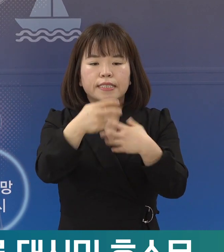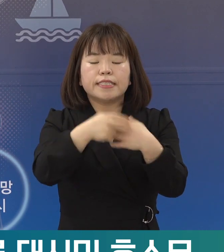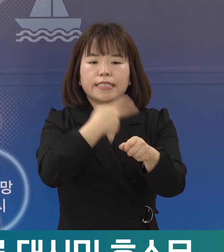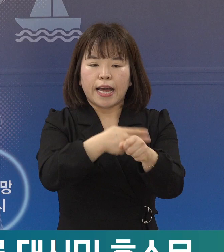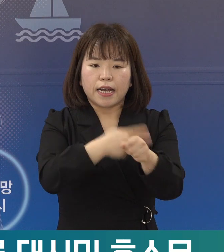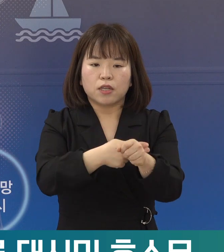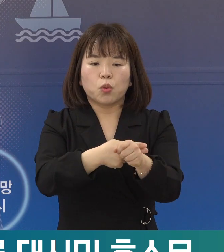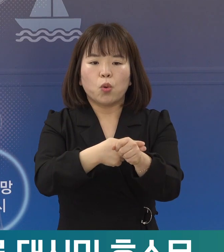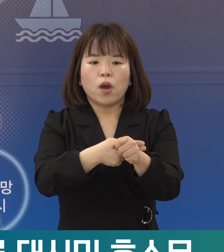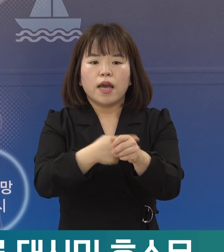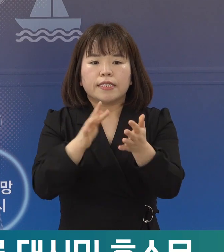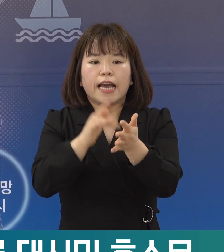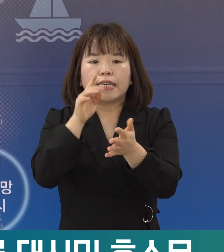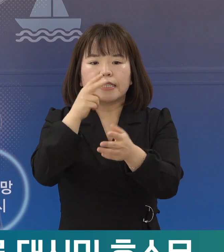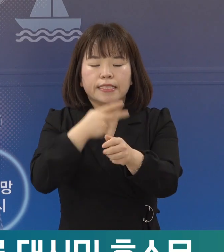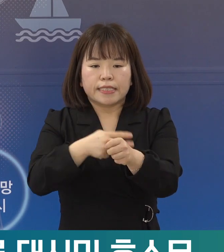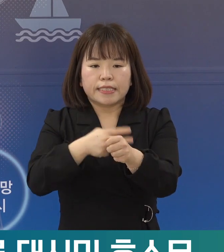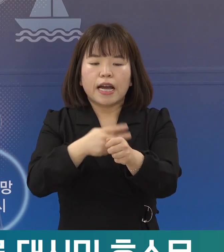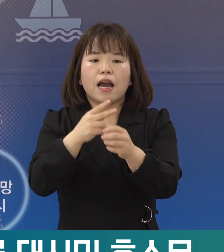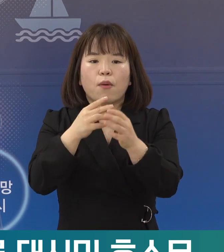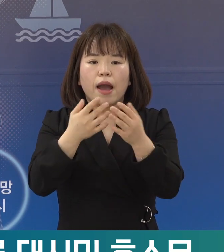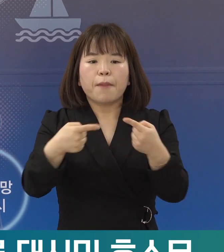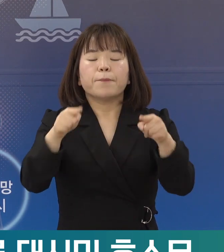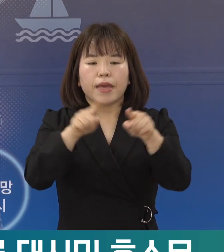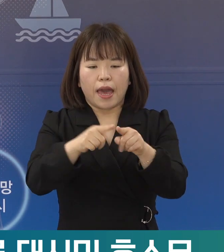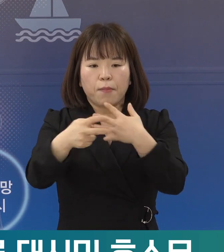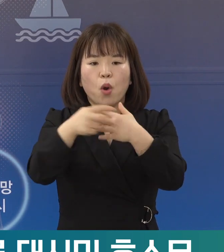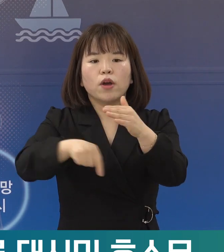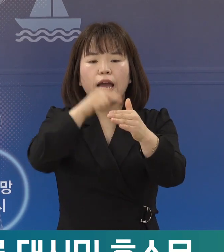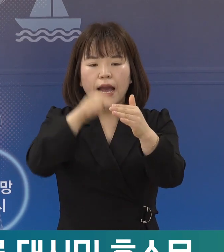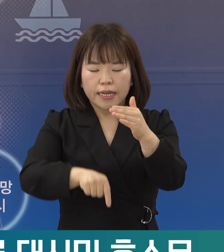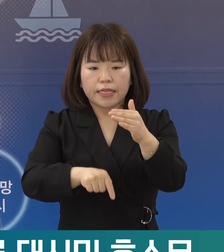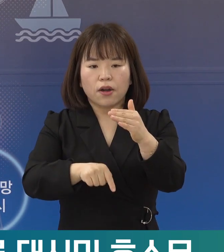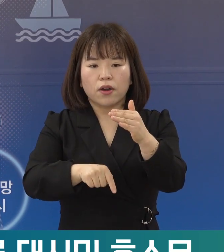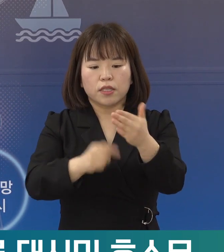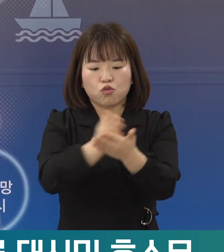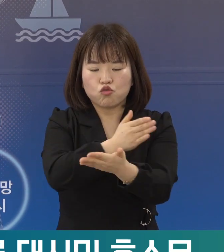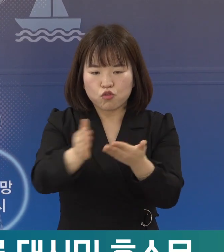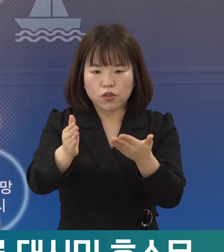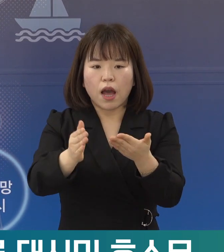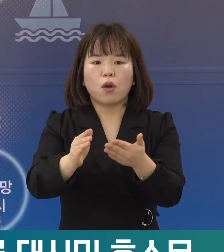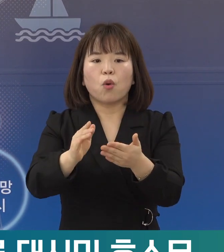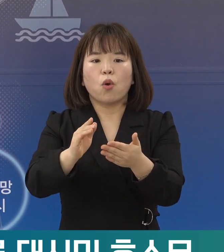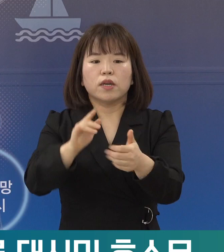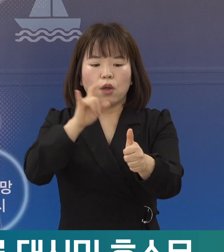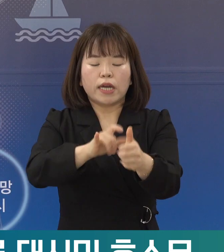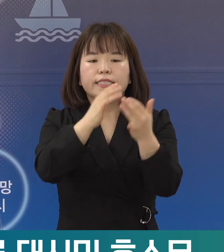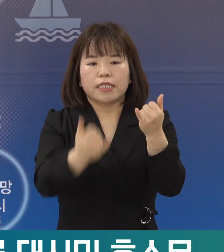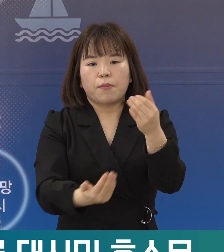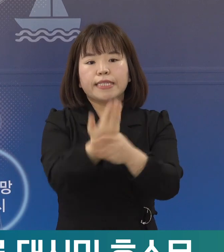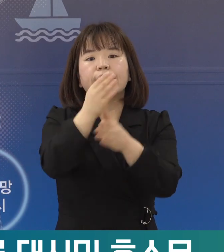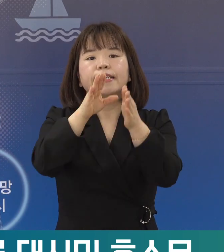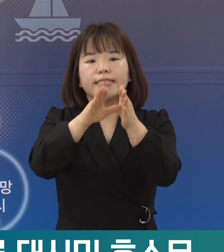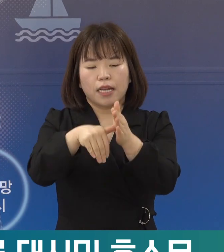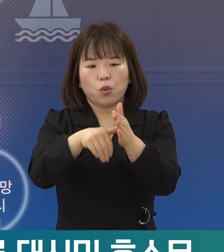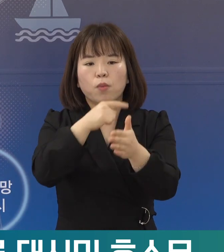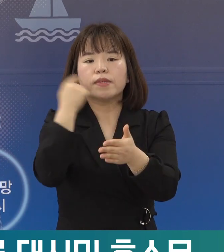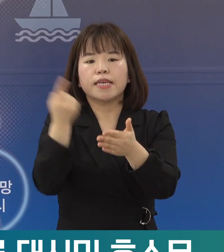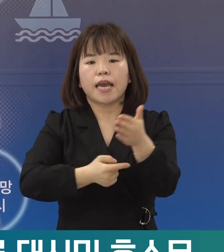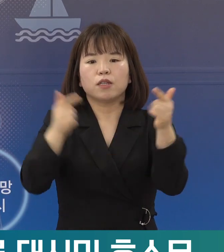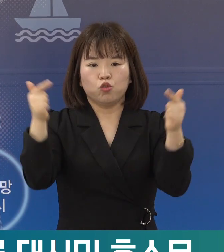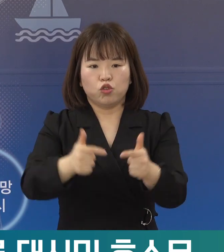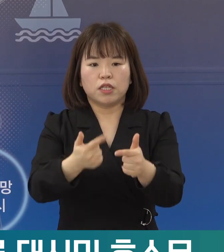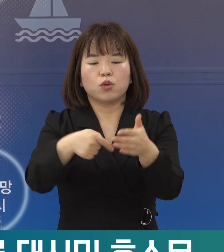상급종합병원들과 함께 병원 내의 동선 구분 등 코로나 확진자 발생 시에도 피해를